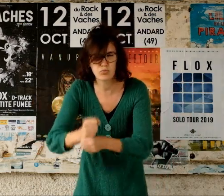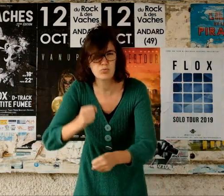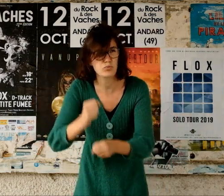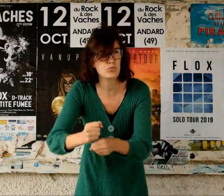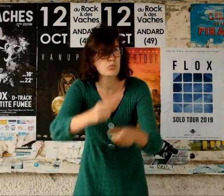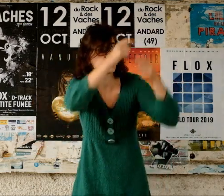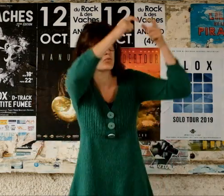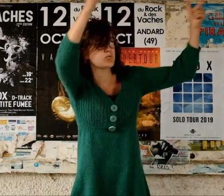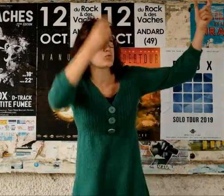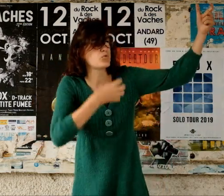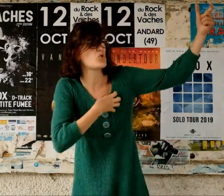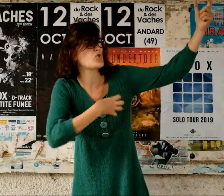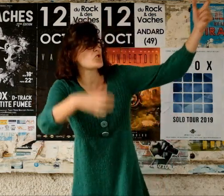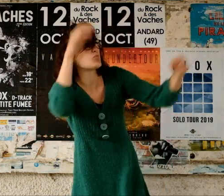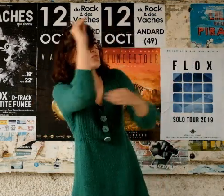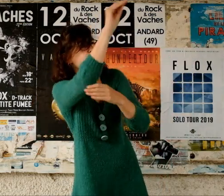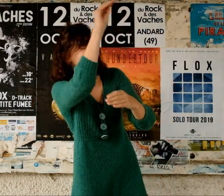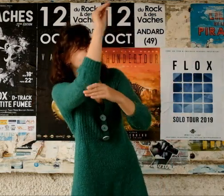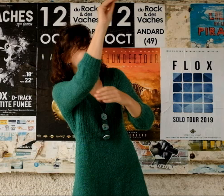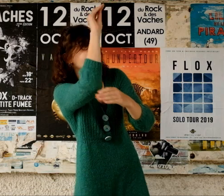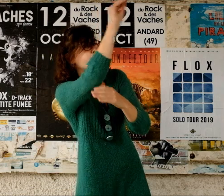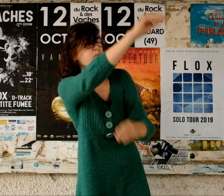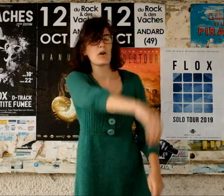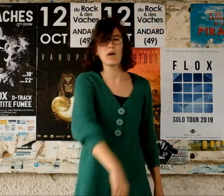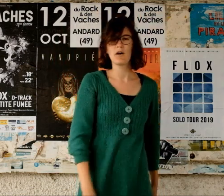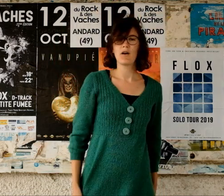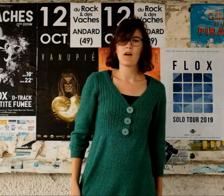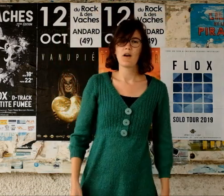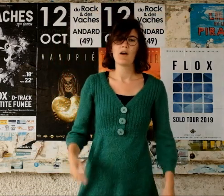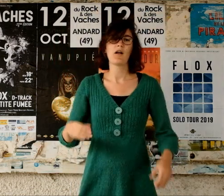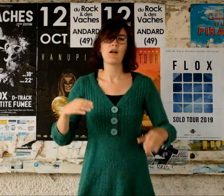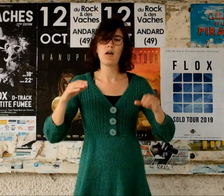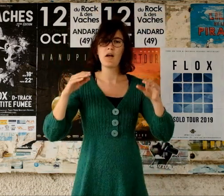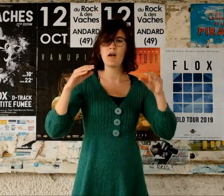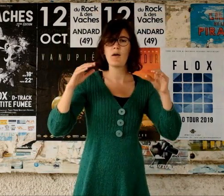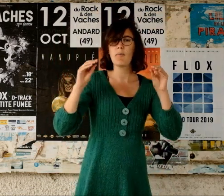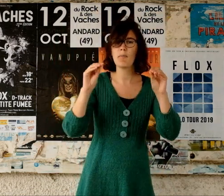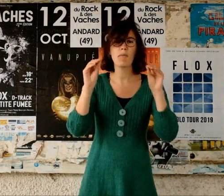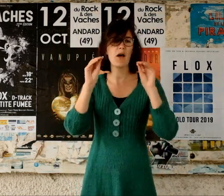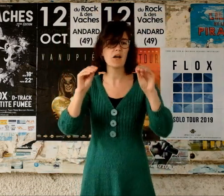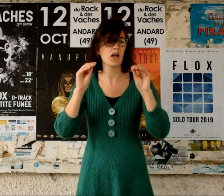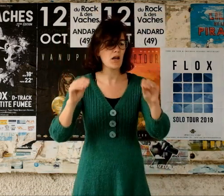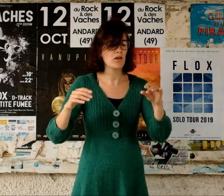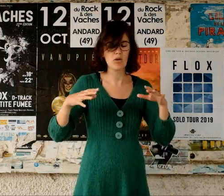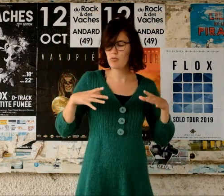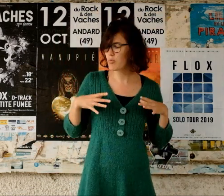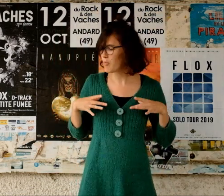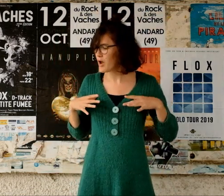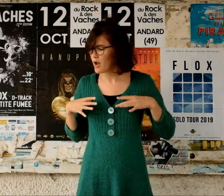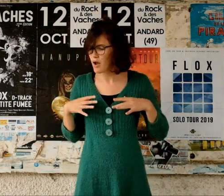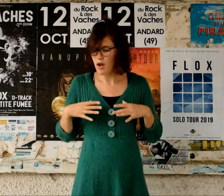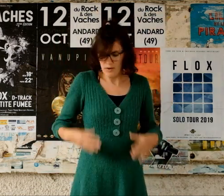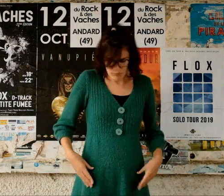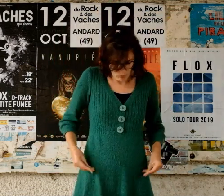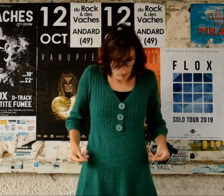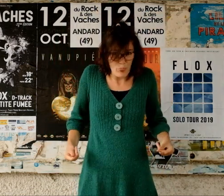farandales De ceux qui ont le blé J'me balade dans les grandes surfaces J'ai pas assez, mais faut payer